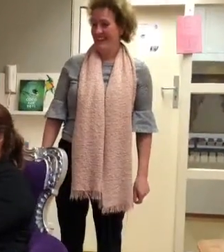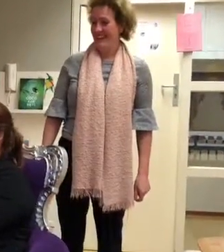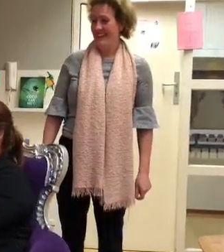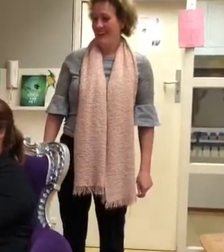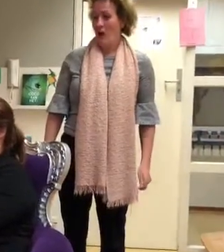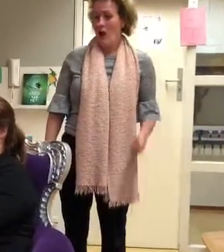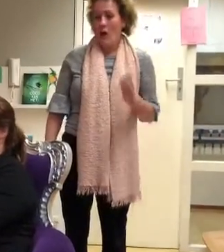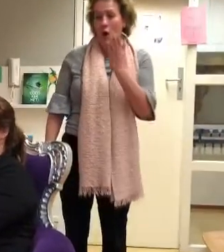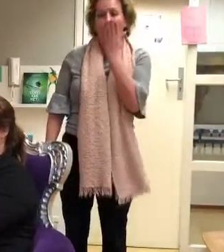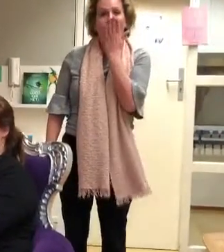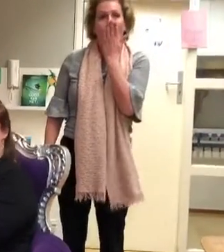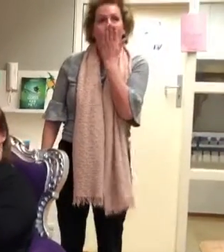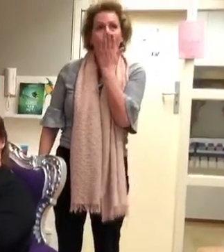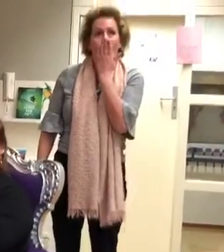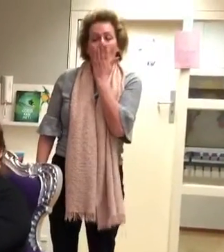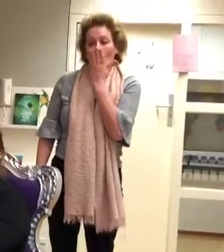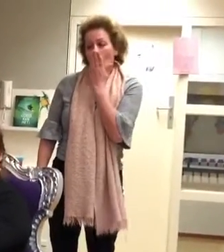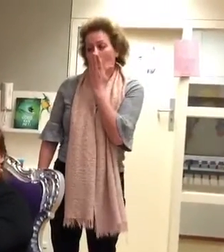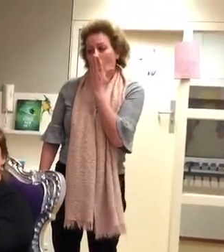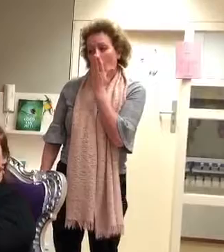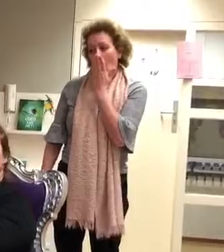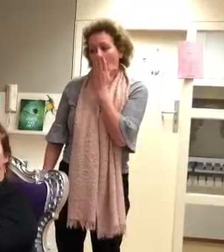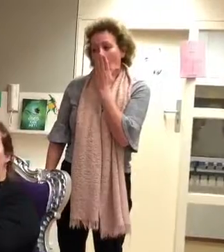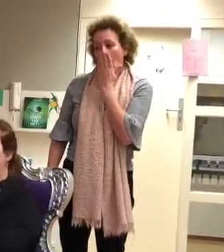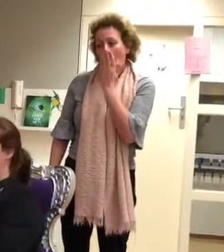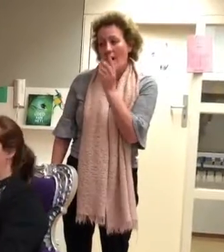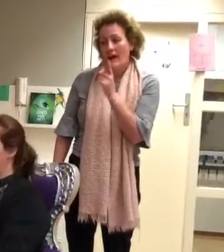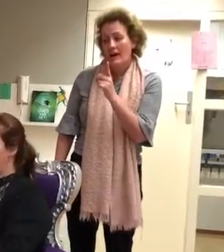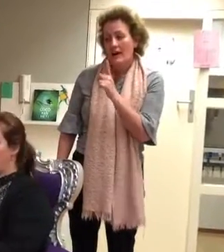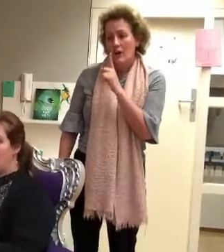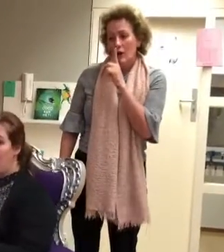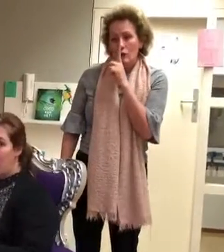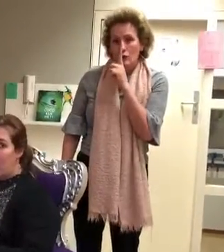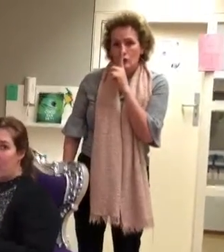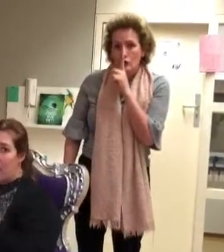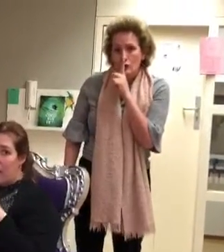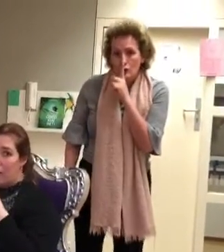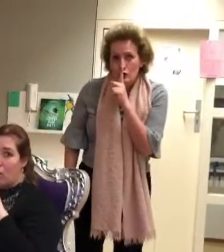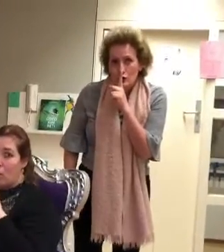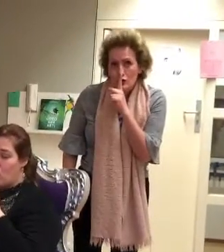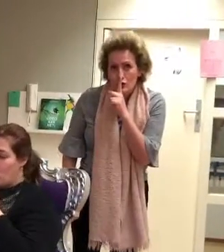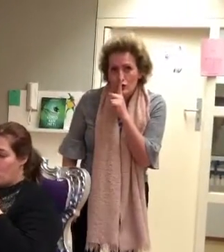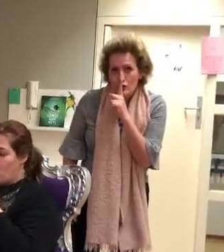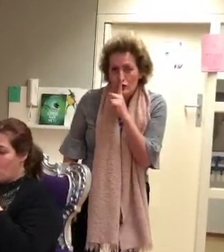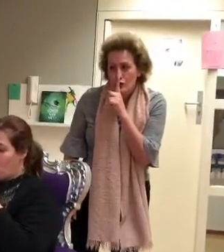Ook een indiaan. Ooooooh! Moet slapen.